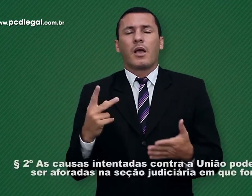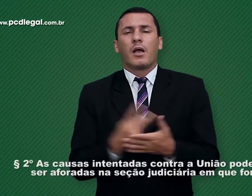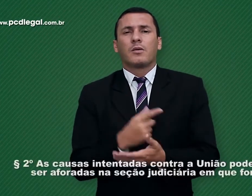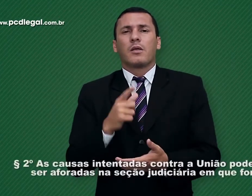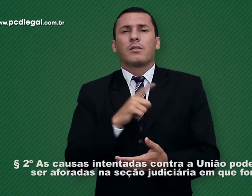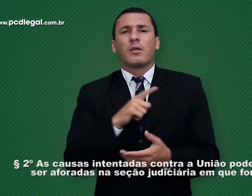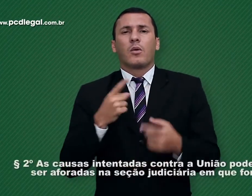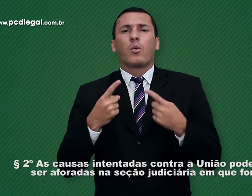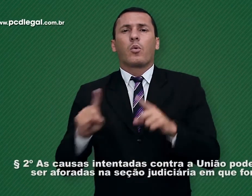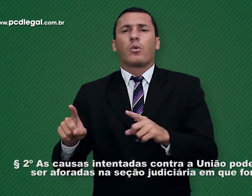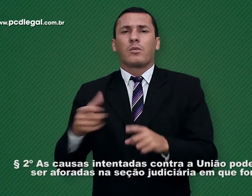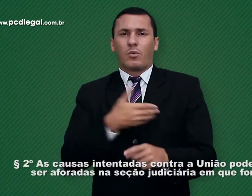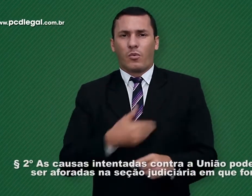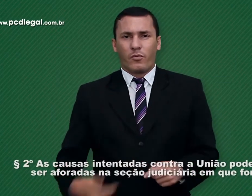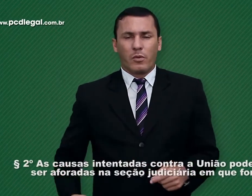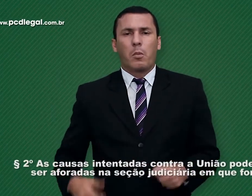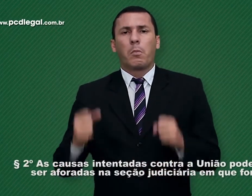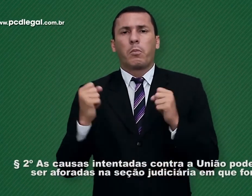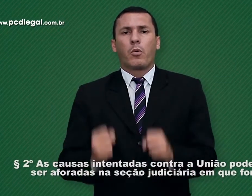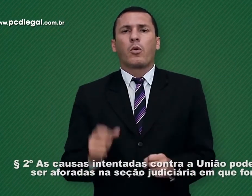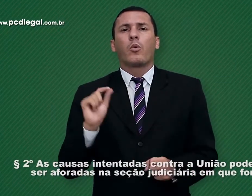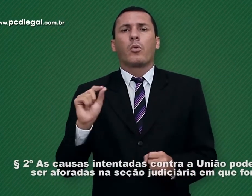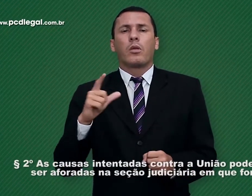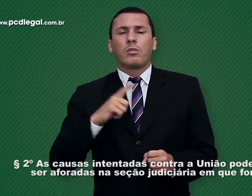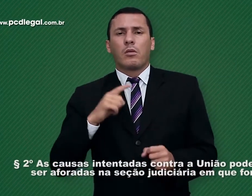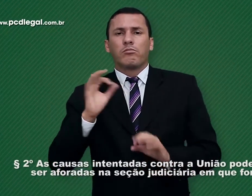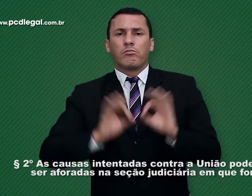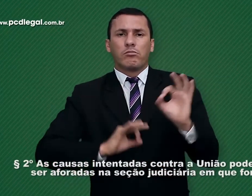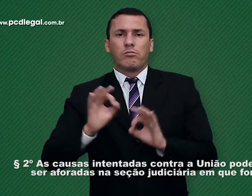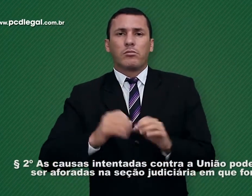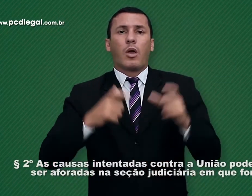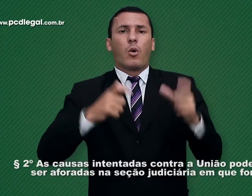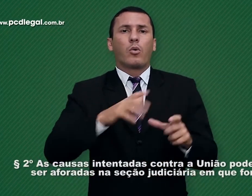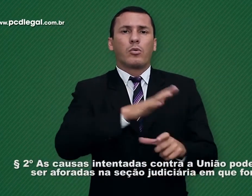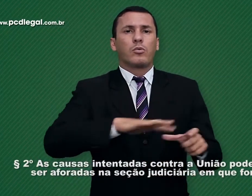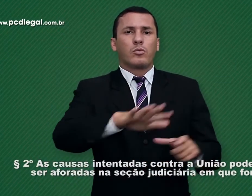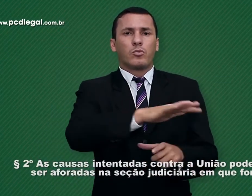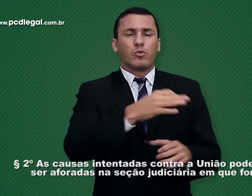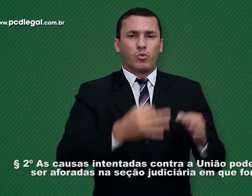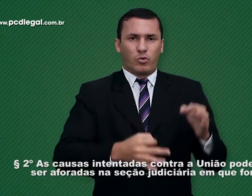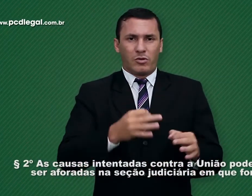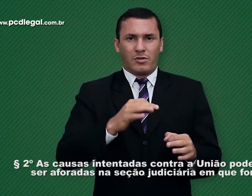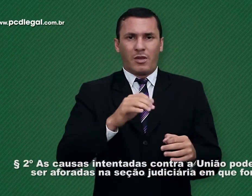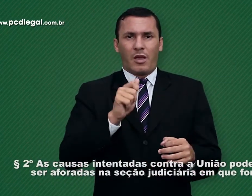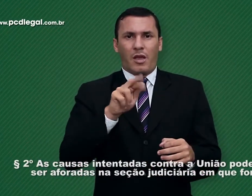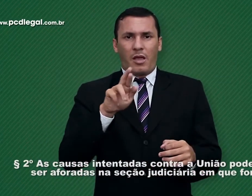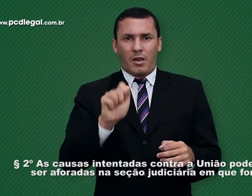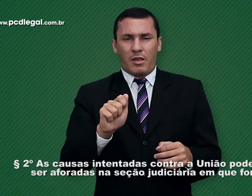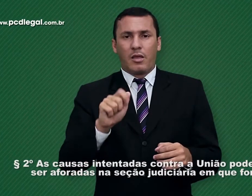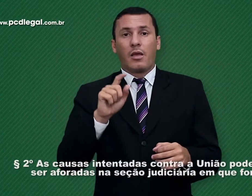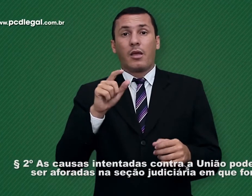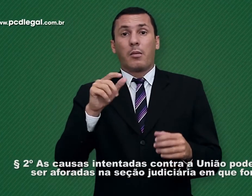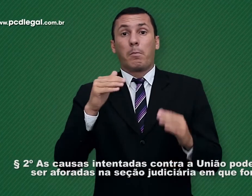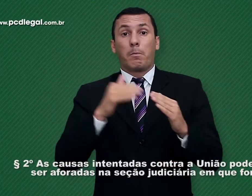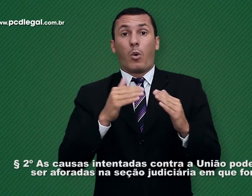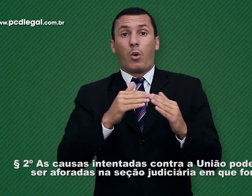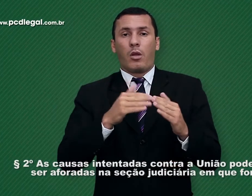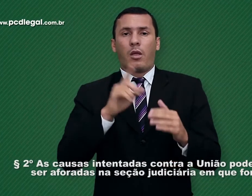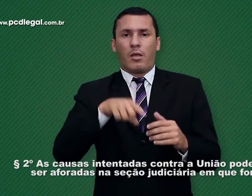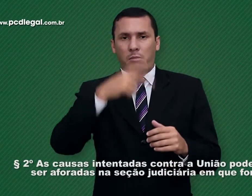Parágrafo 2º. As causas intentadas contra a União poderão ser aforadas na sessão judiciária